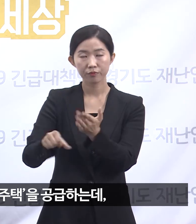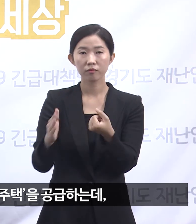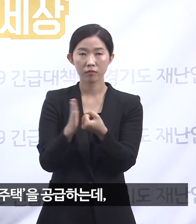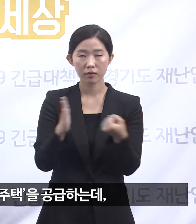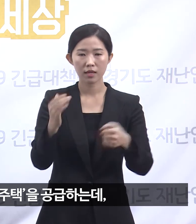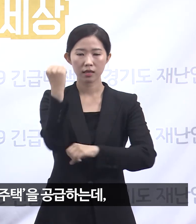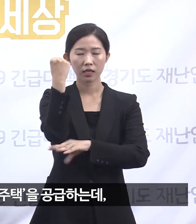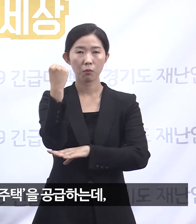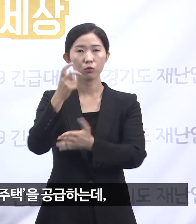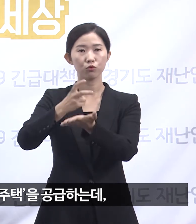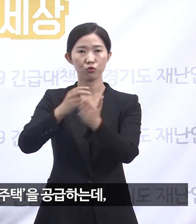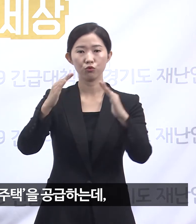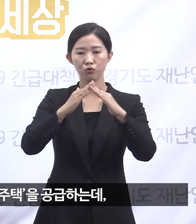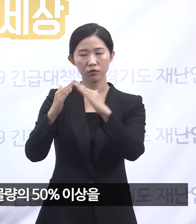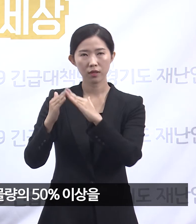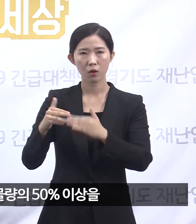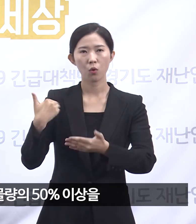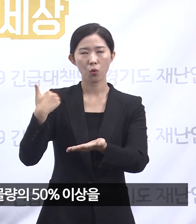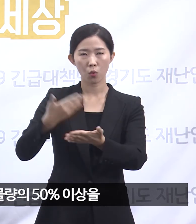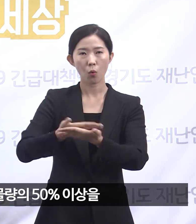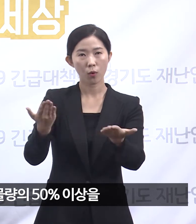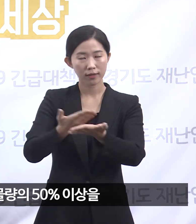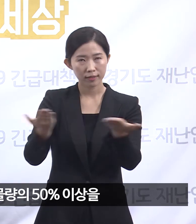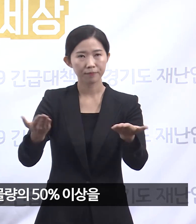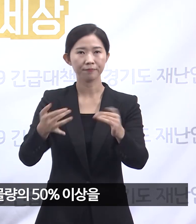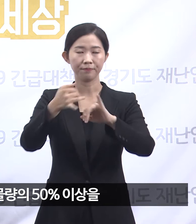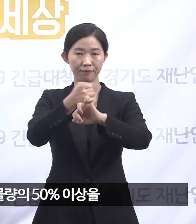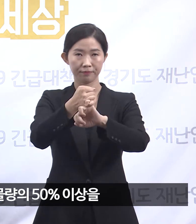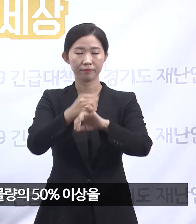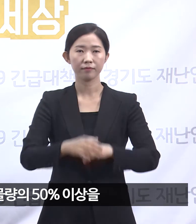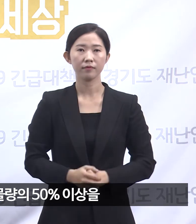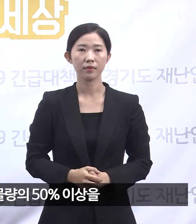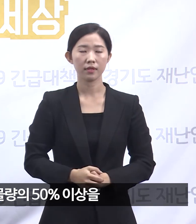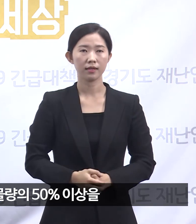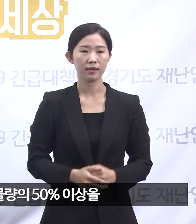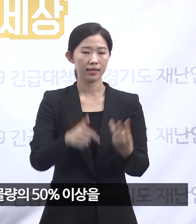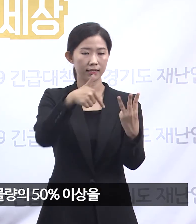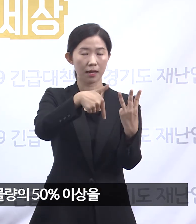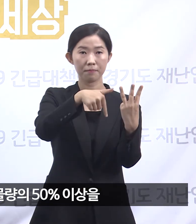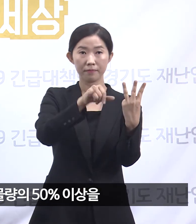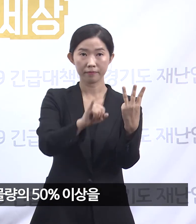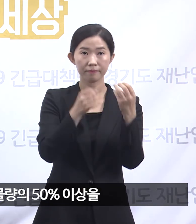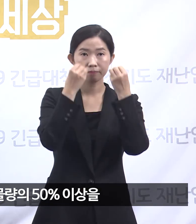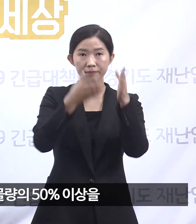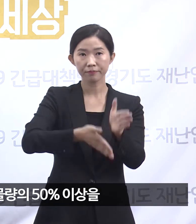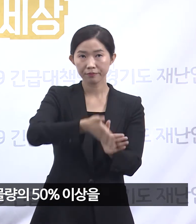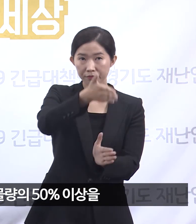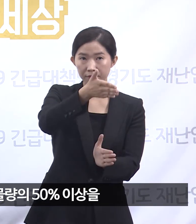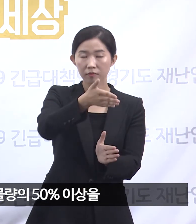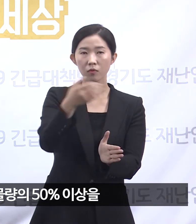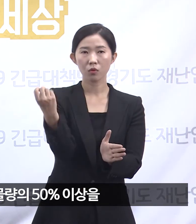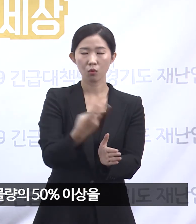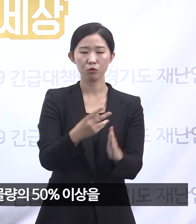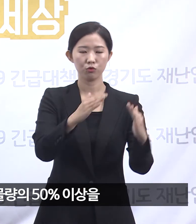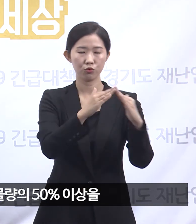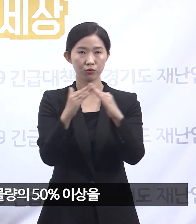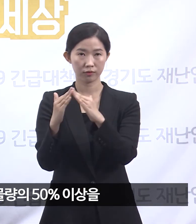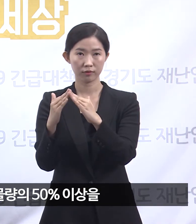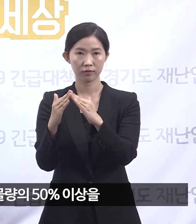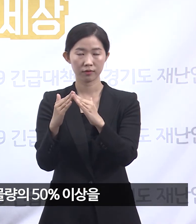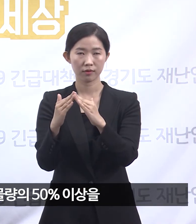공급하기로 했습니다. 3기 신도시에서부터 주택공급 물량의